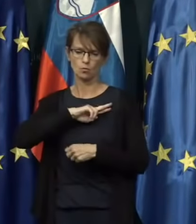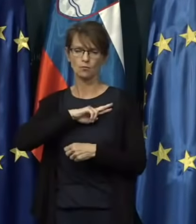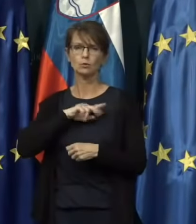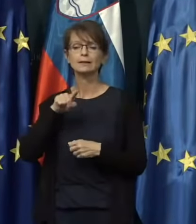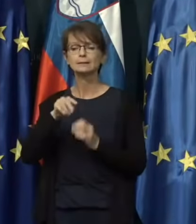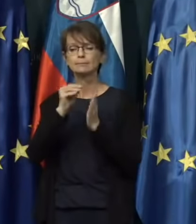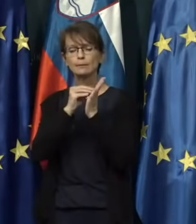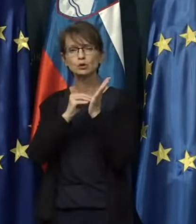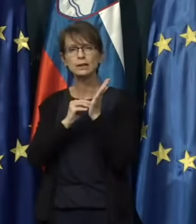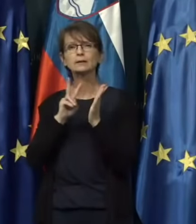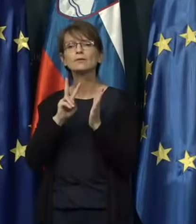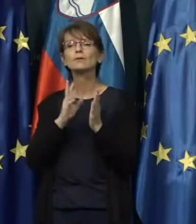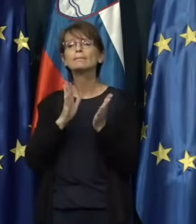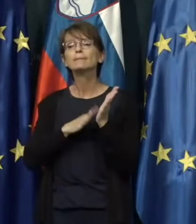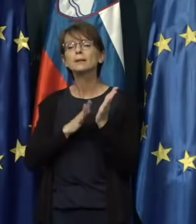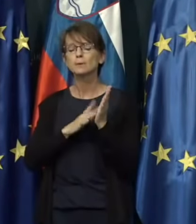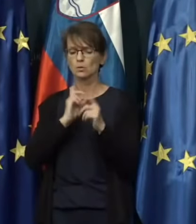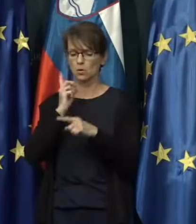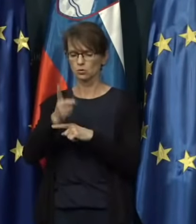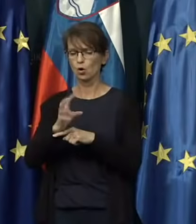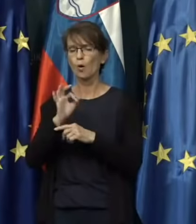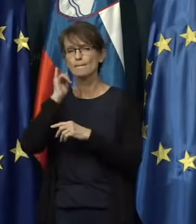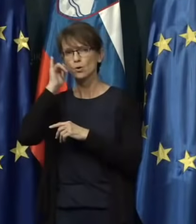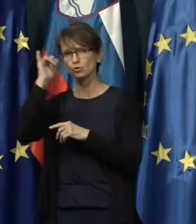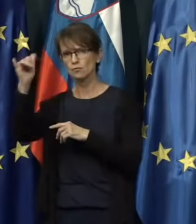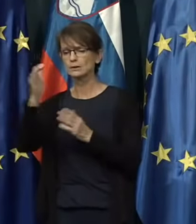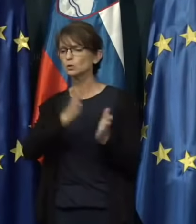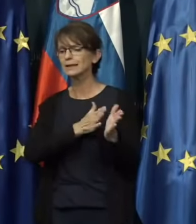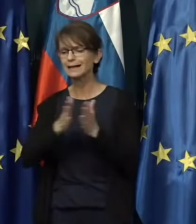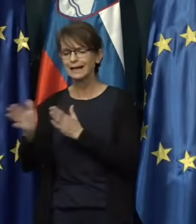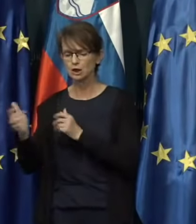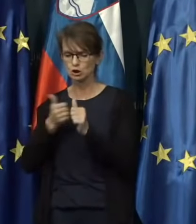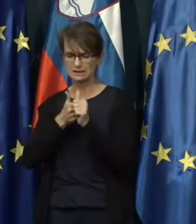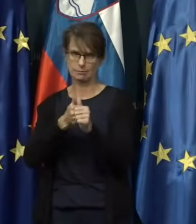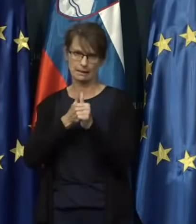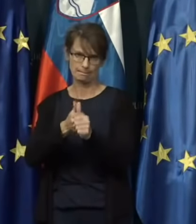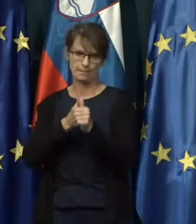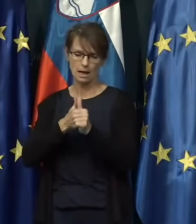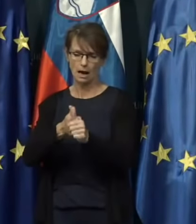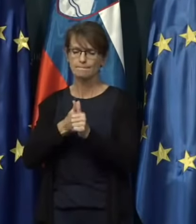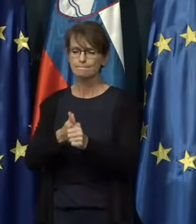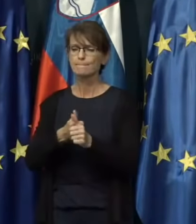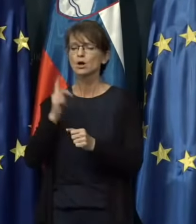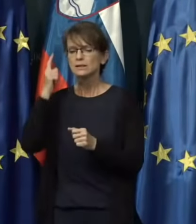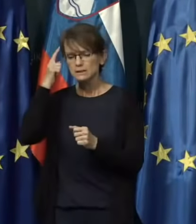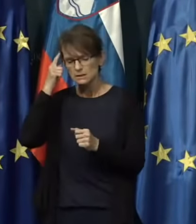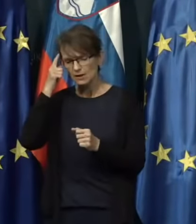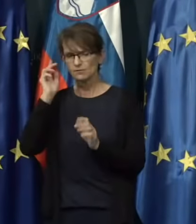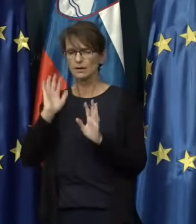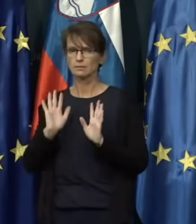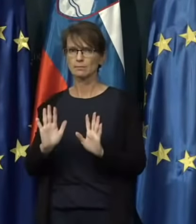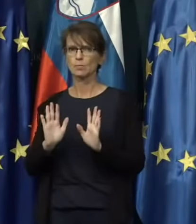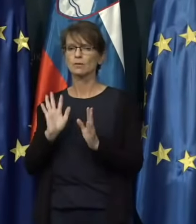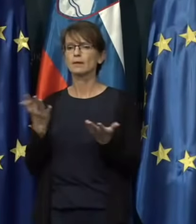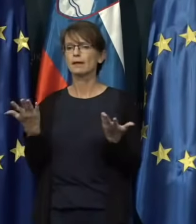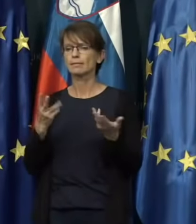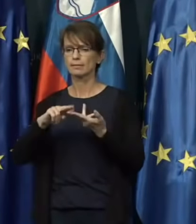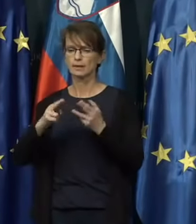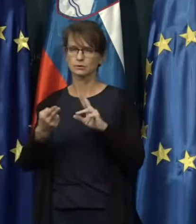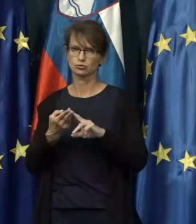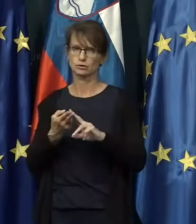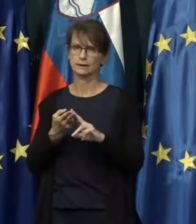v primeru odločitve o potovanju redno spremljamo in se zavedamo tudi na nek način